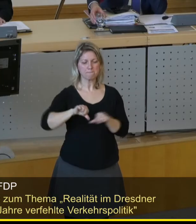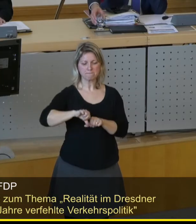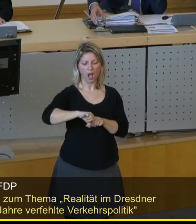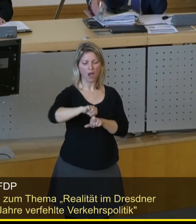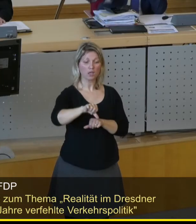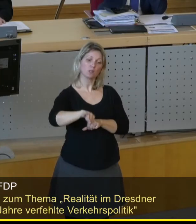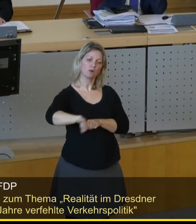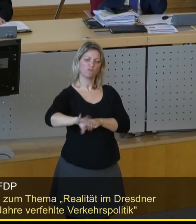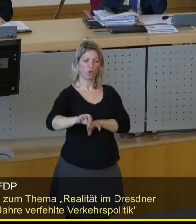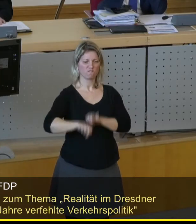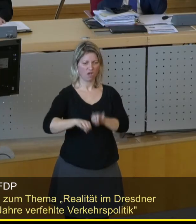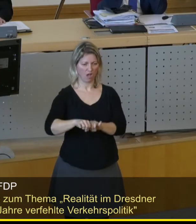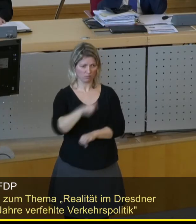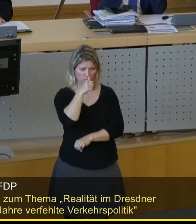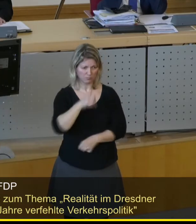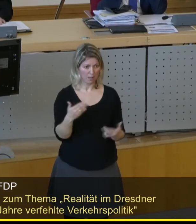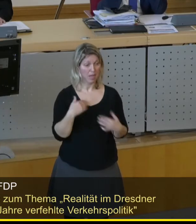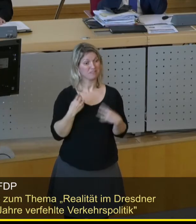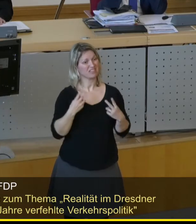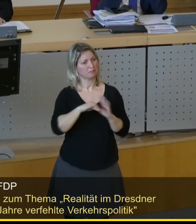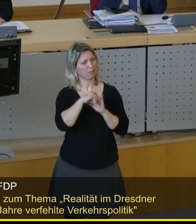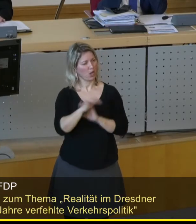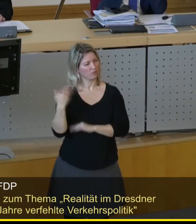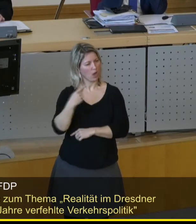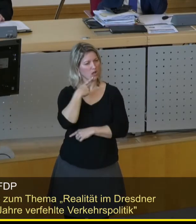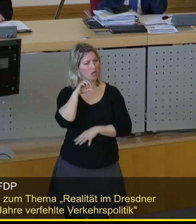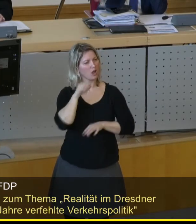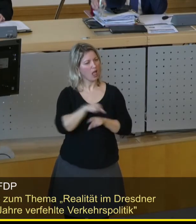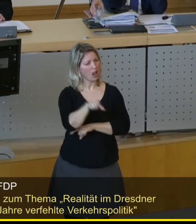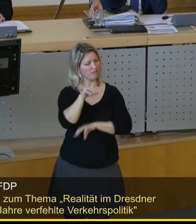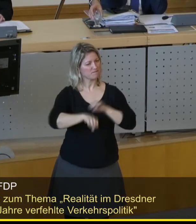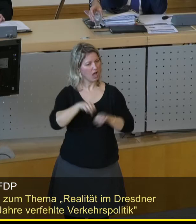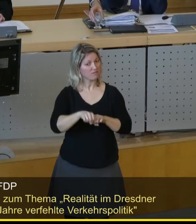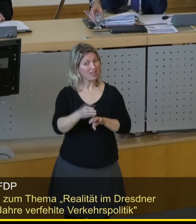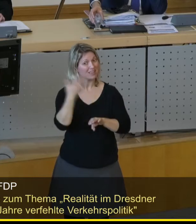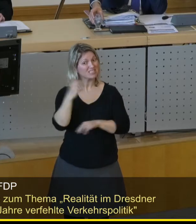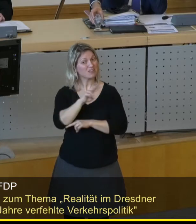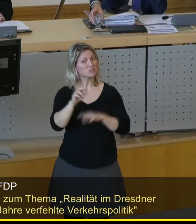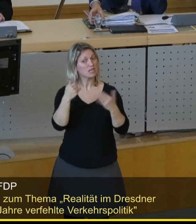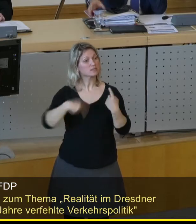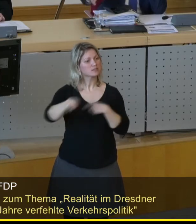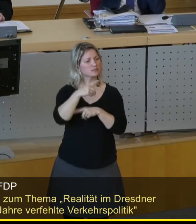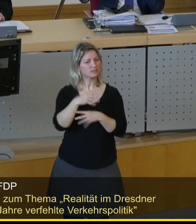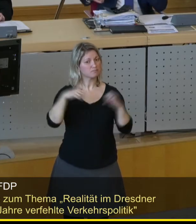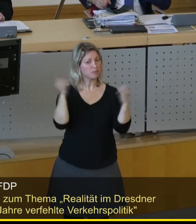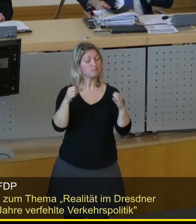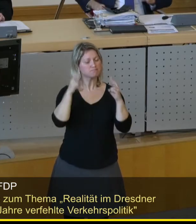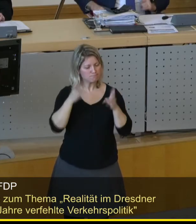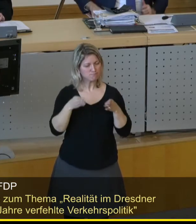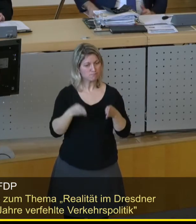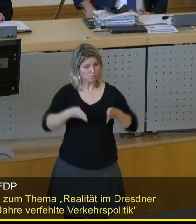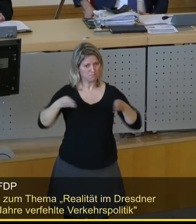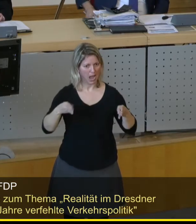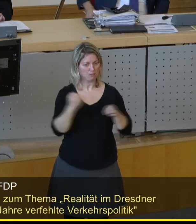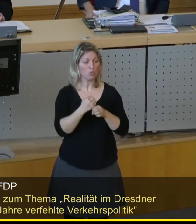wichtigste Projekt, nämlich den Elberatweg, wo wir gemeinsam mal hier beschlossen haben, 2006 ihn endlich zu verbreitern oder